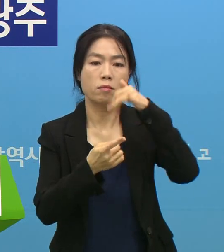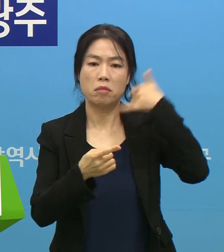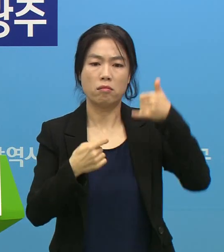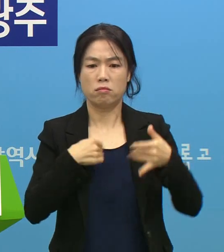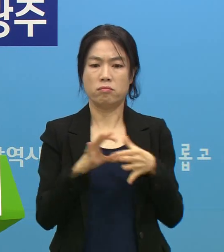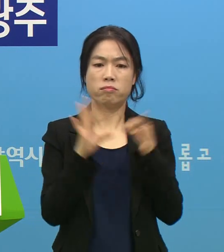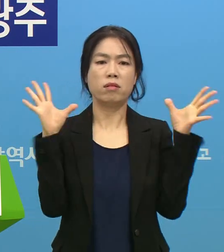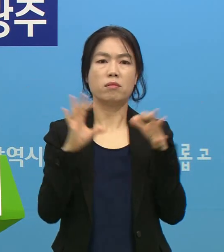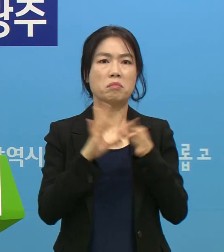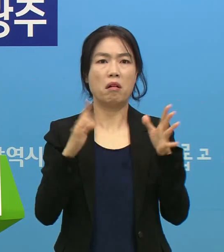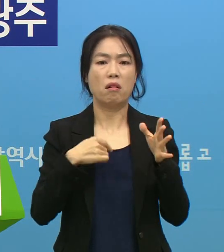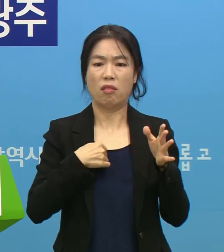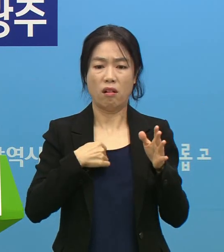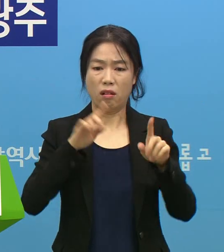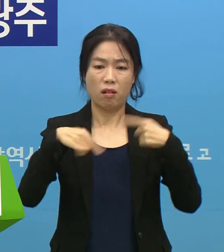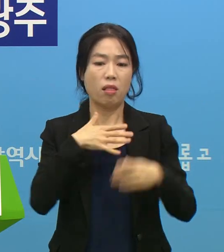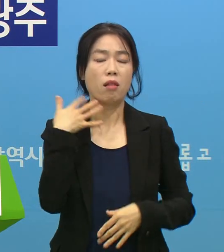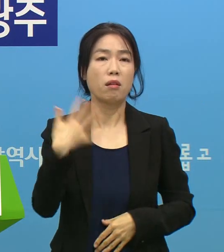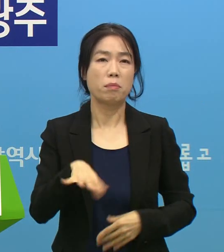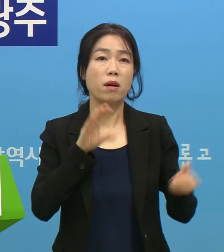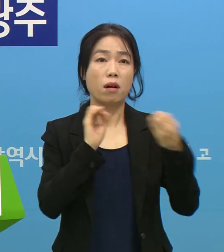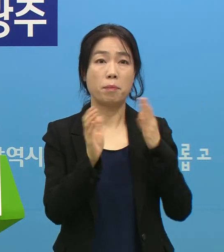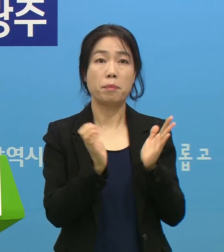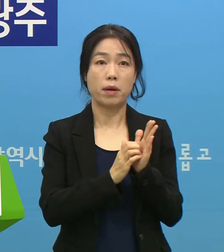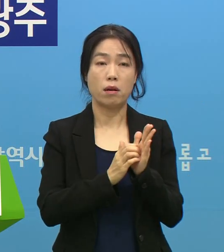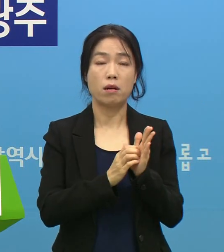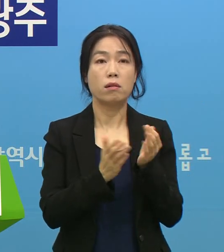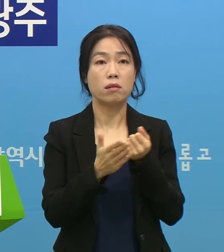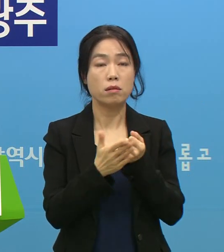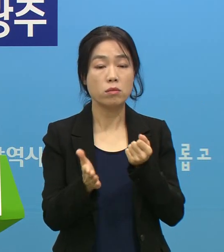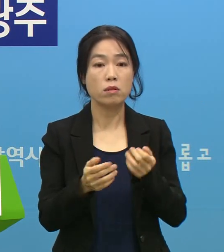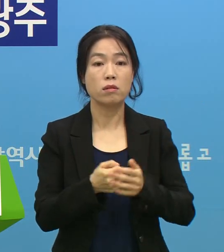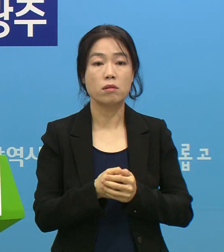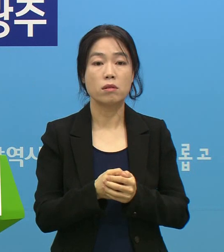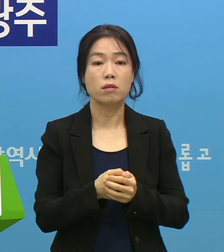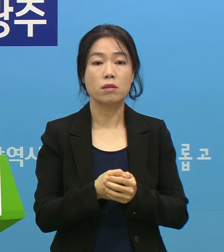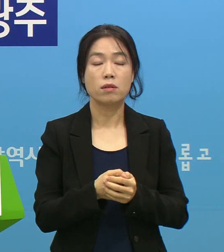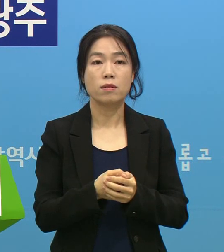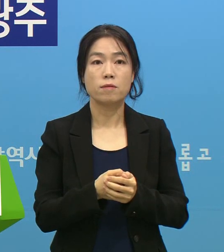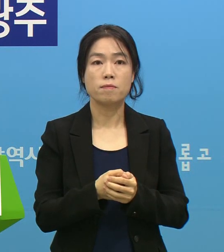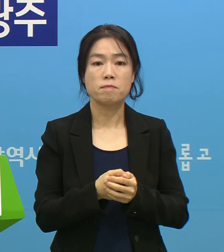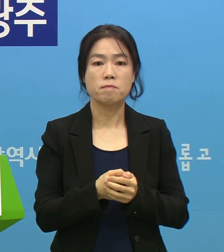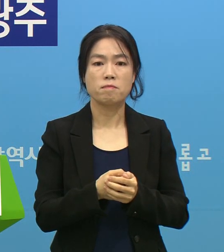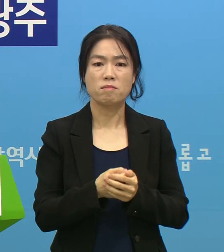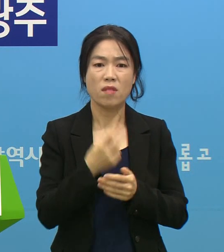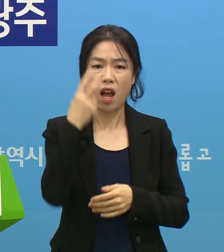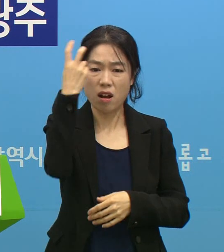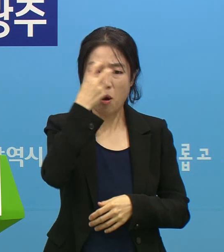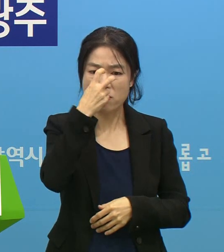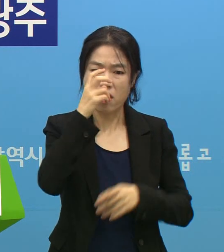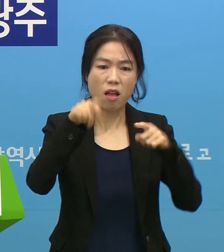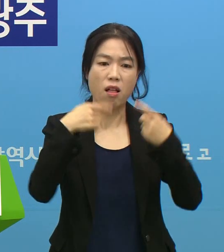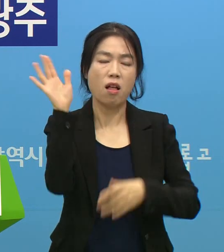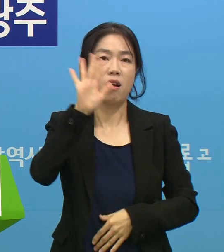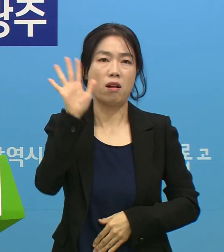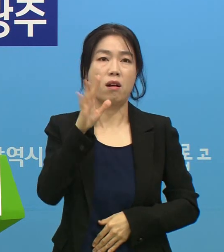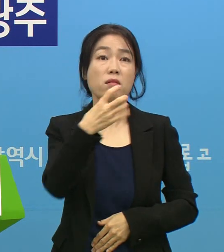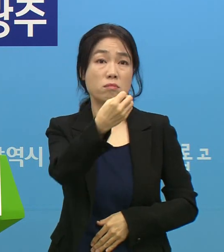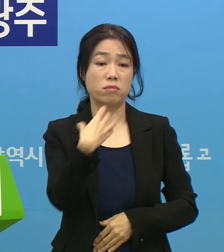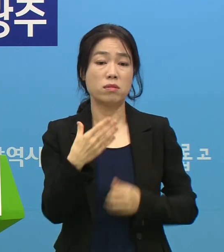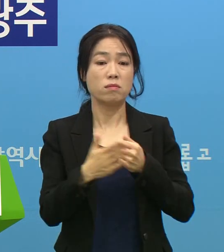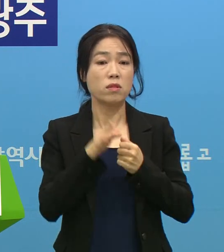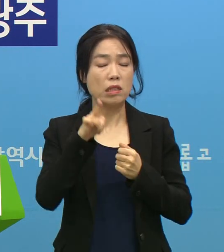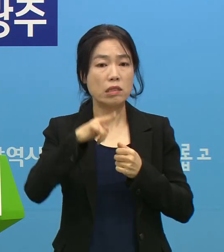상관이 없다, 가지 않았다 이렇게 답변을 했어요. 그래서 또 받지 않겠다 이렇게 했기 때문에 저희들이